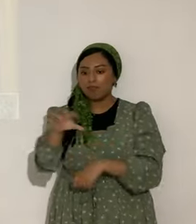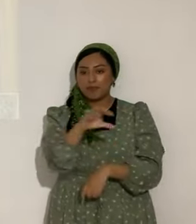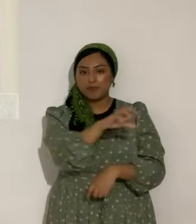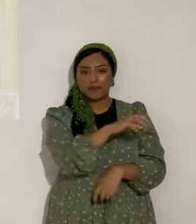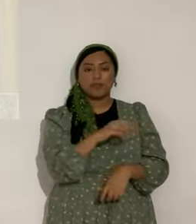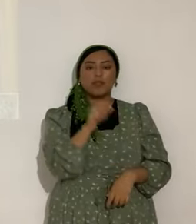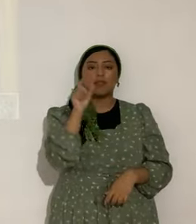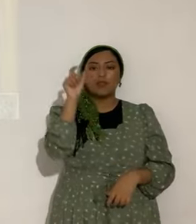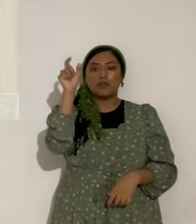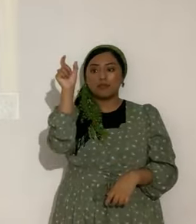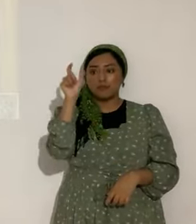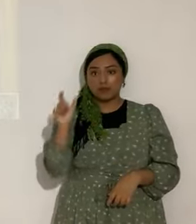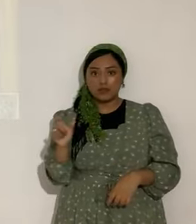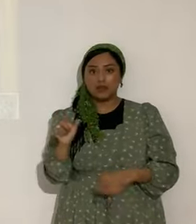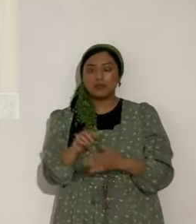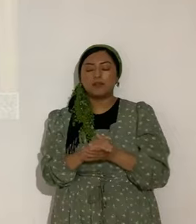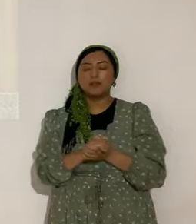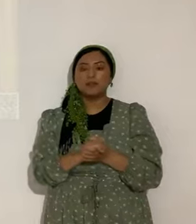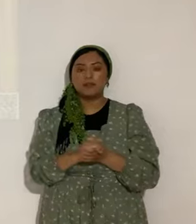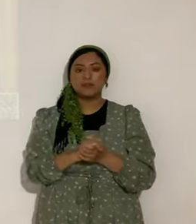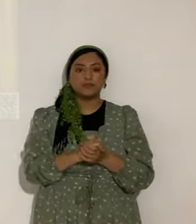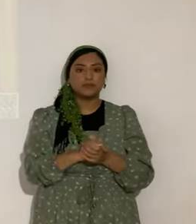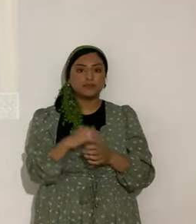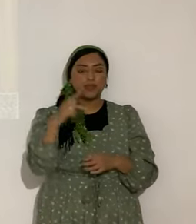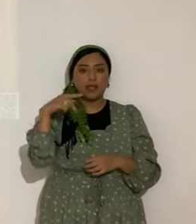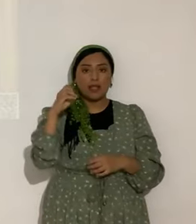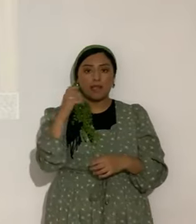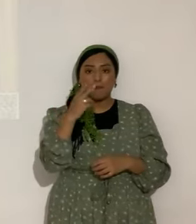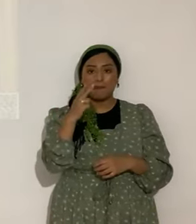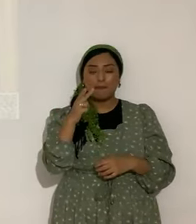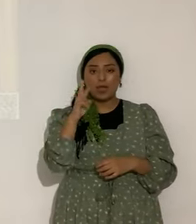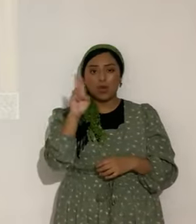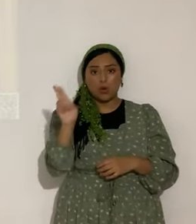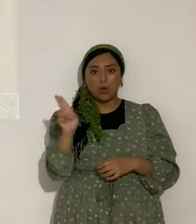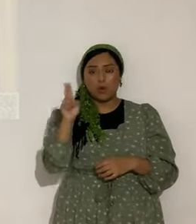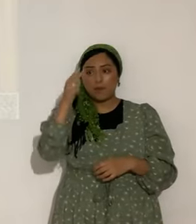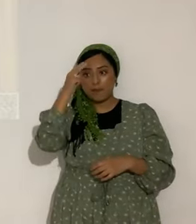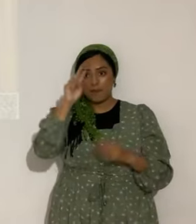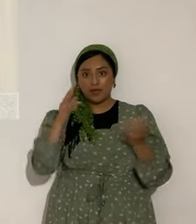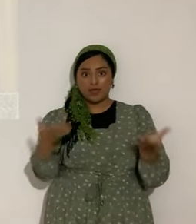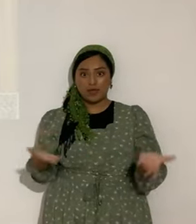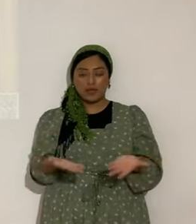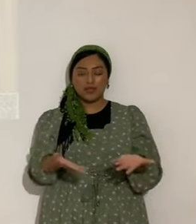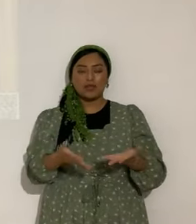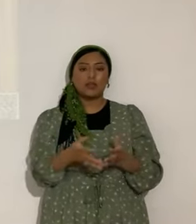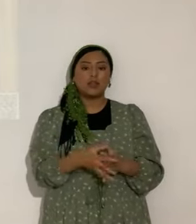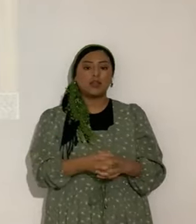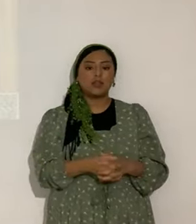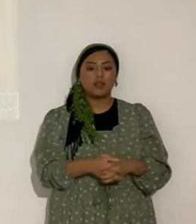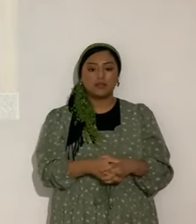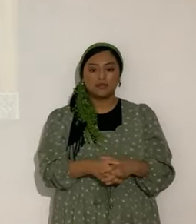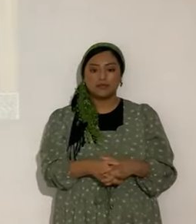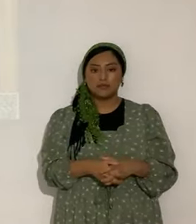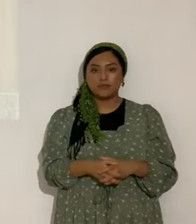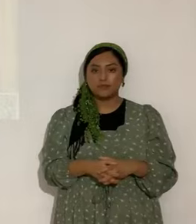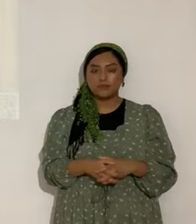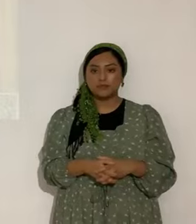Nicaragua, Noruega, Panamá, Paraguay, Perú, Puerto Rico, Rumanía, República Dominicana, Suiza, Uruguay, Venezuela,